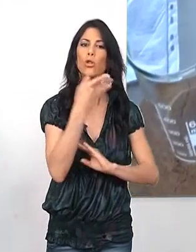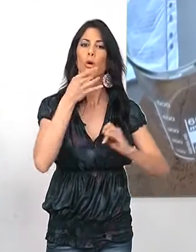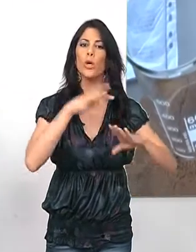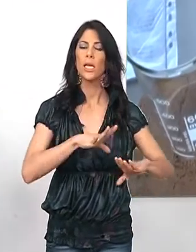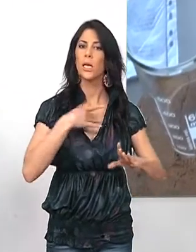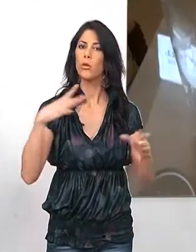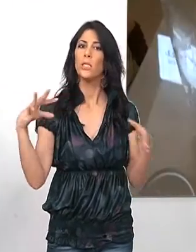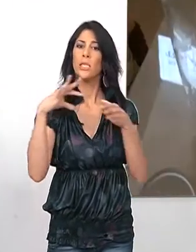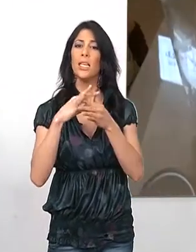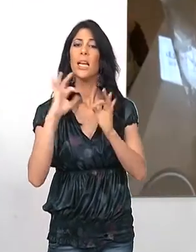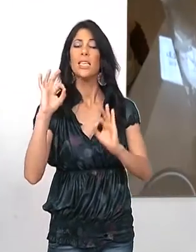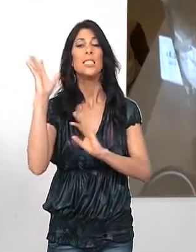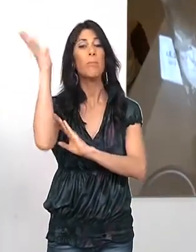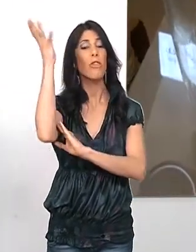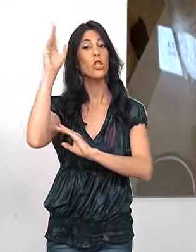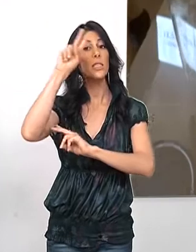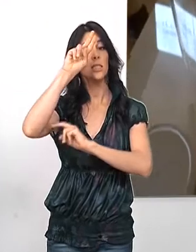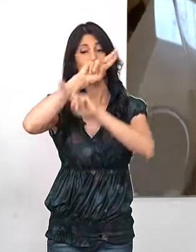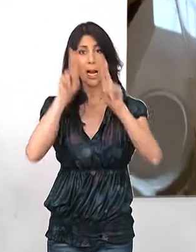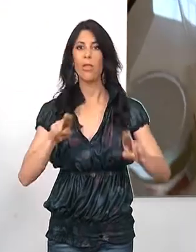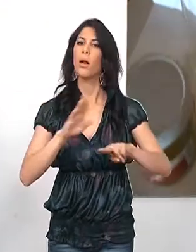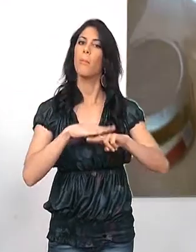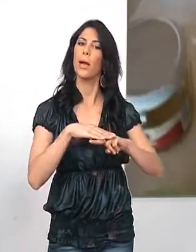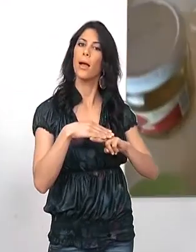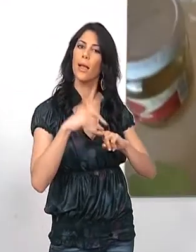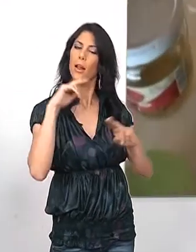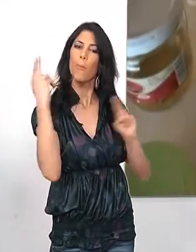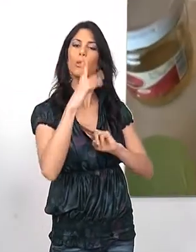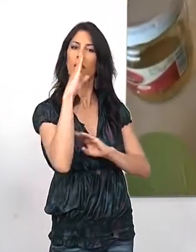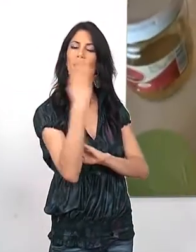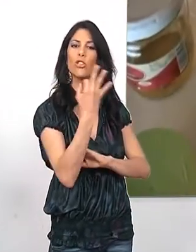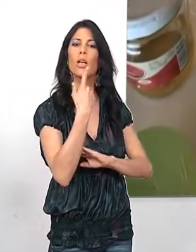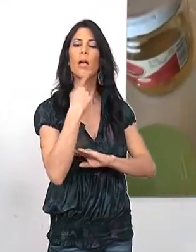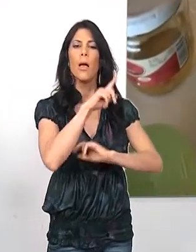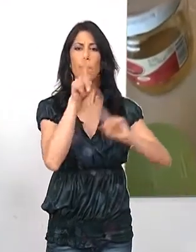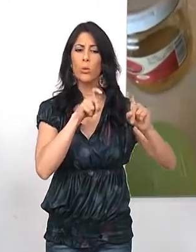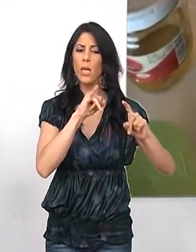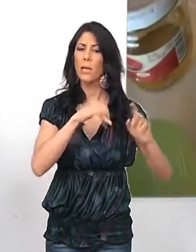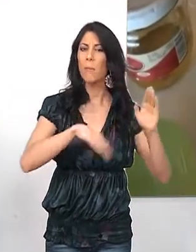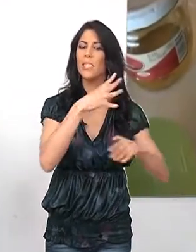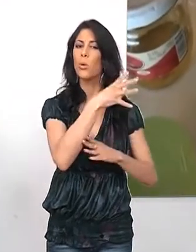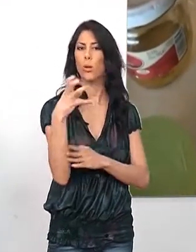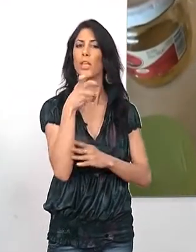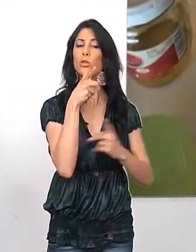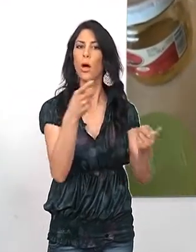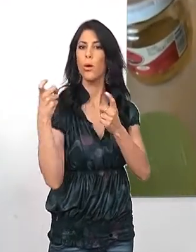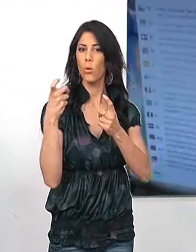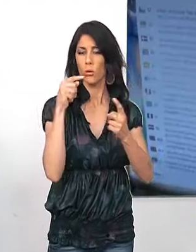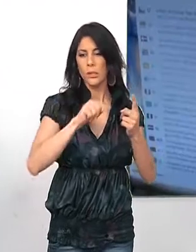en directo con la Estación Espacial Internacional para que el astronauta André Kuiper responda en directo a las preguntas de más de 400 alumnos de